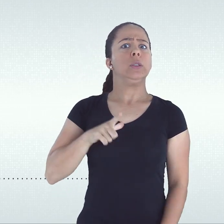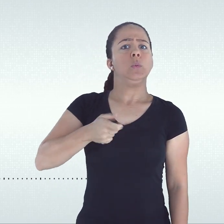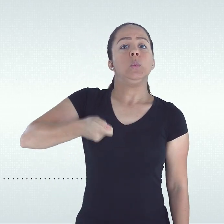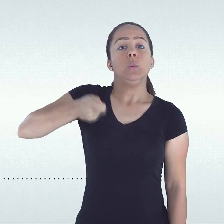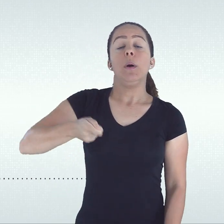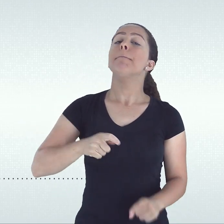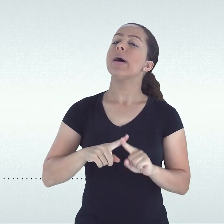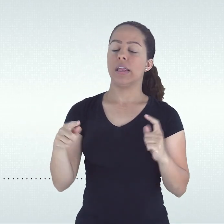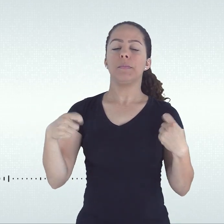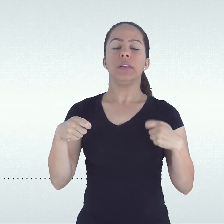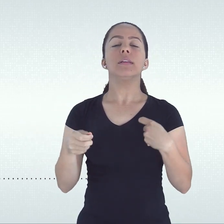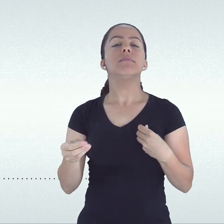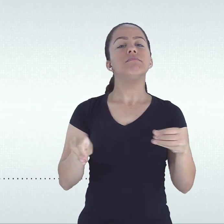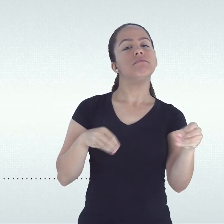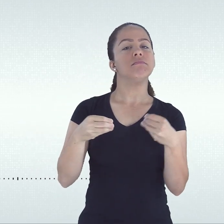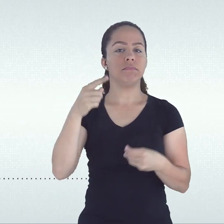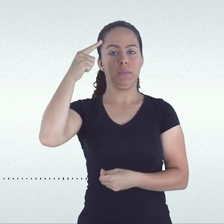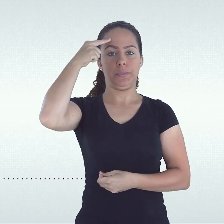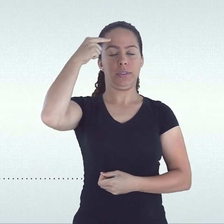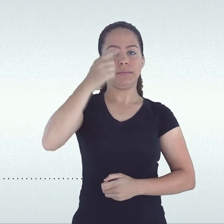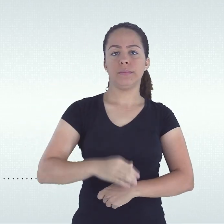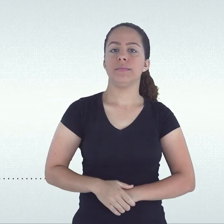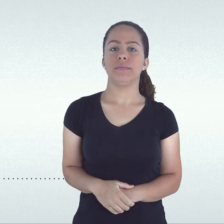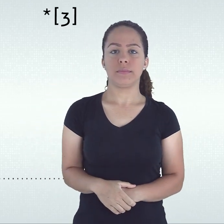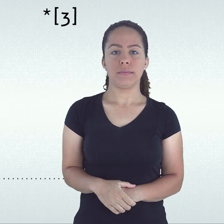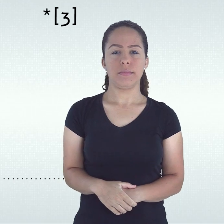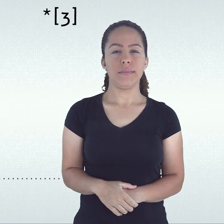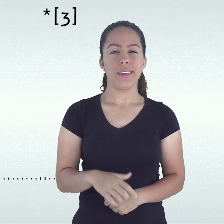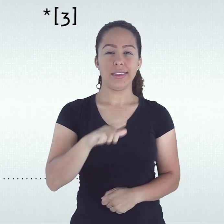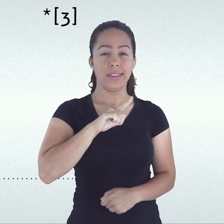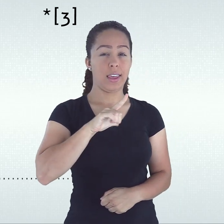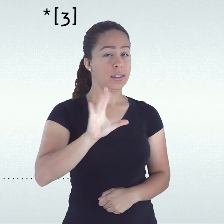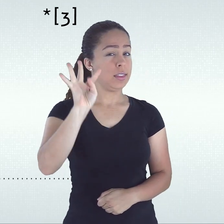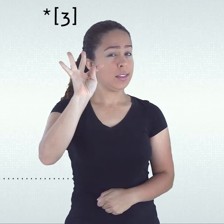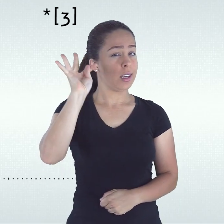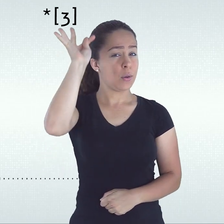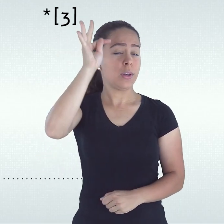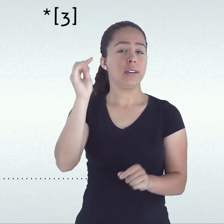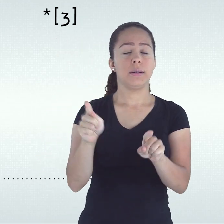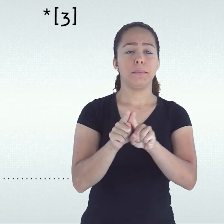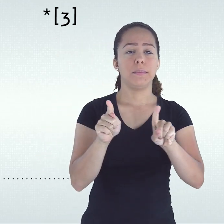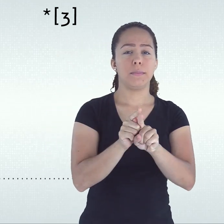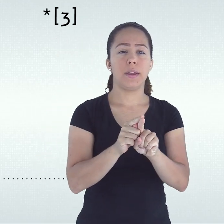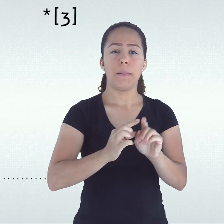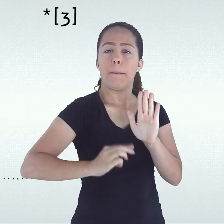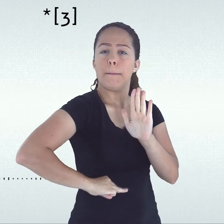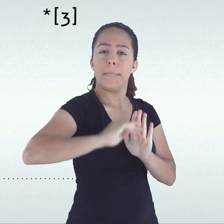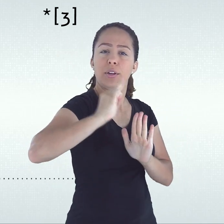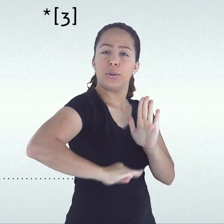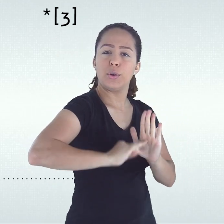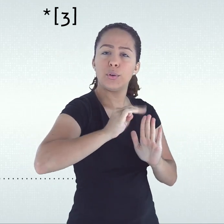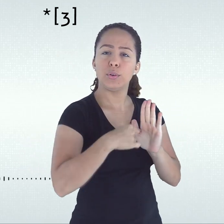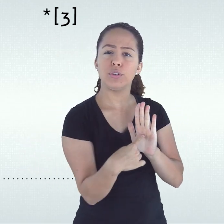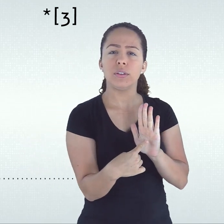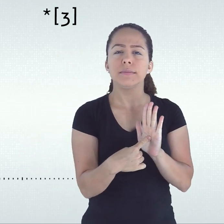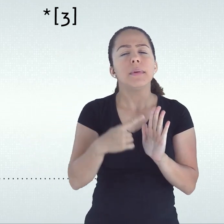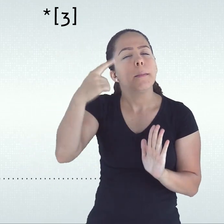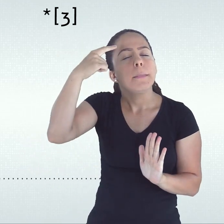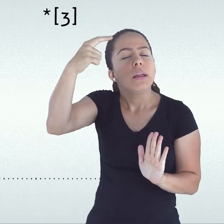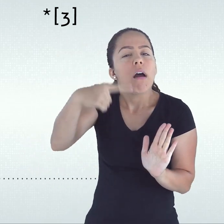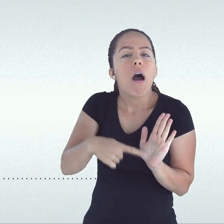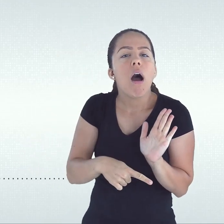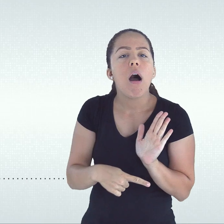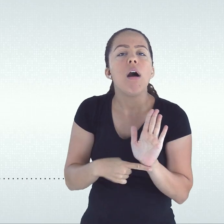As premissas teórico-metodológicas que sustentam a progressão parcial residem na concepção